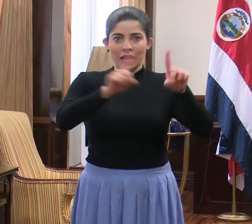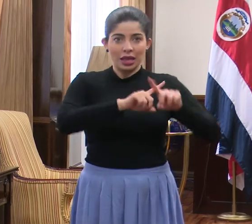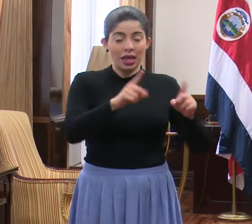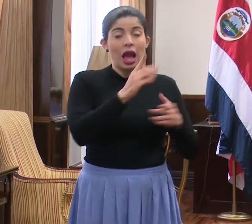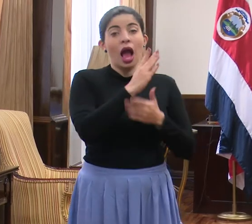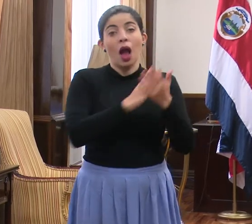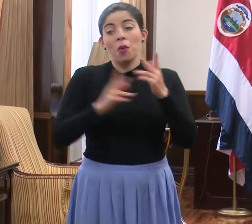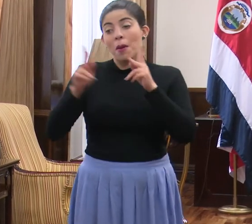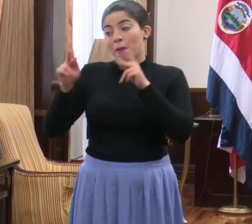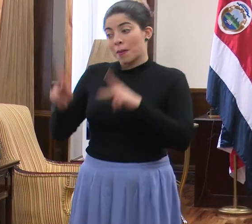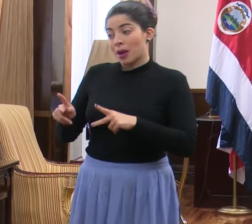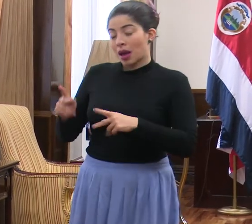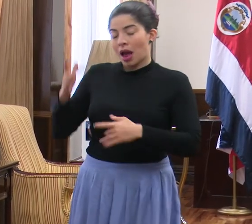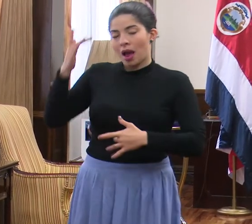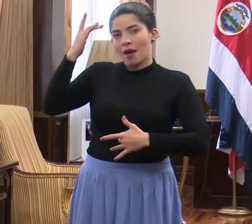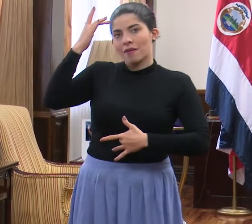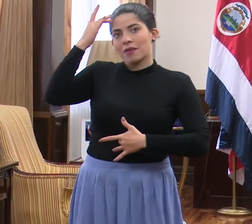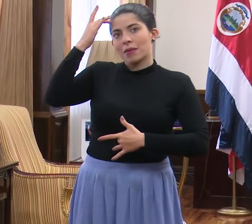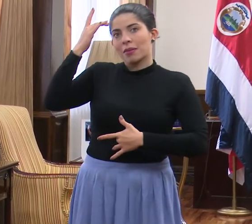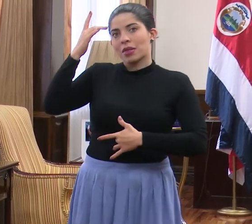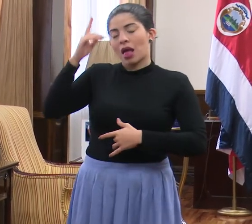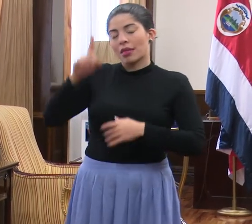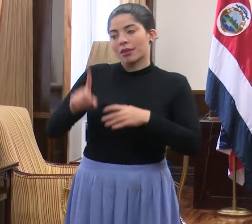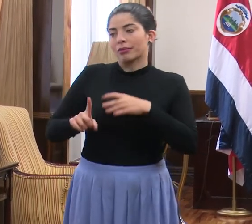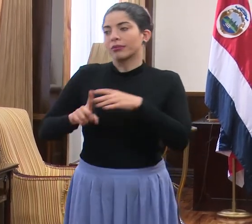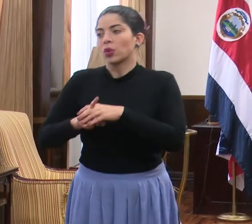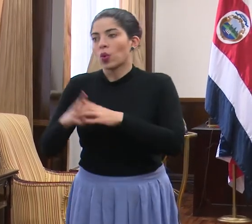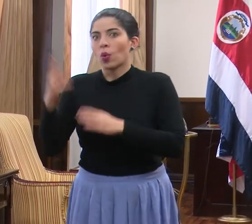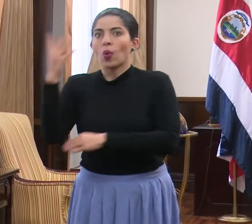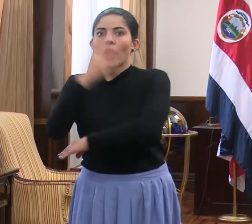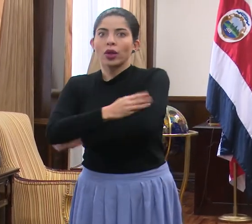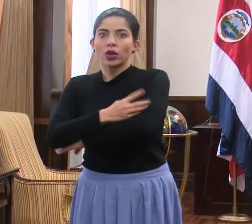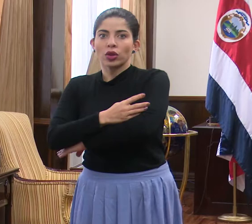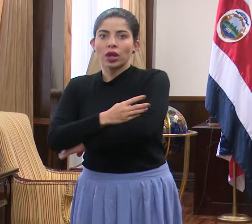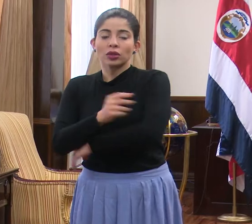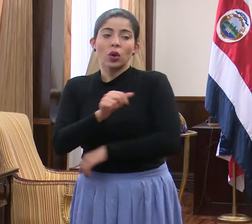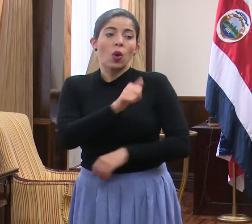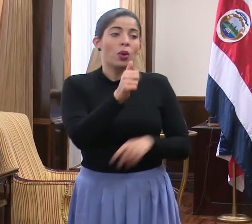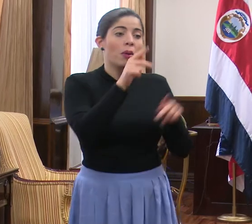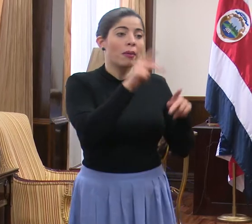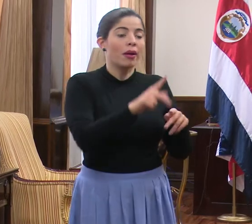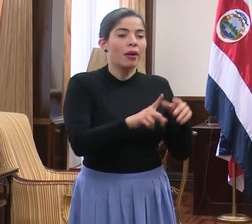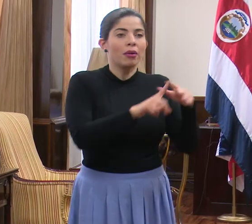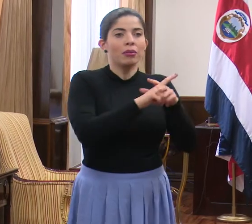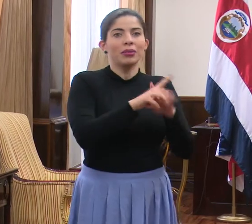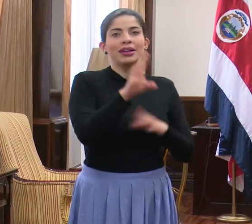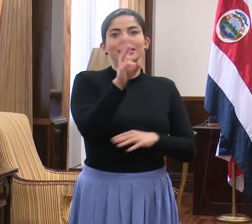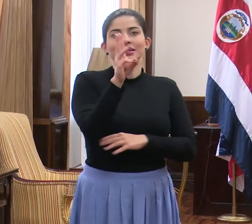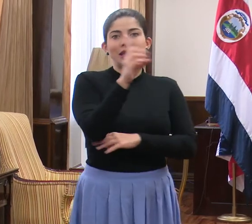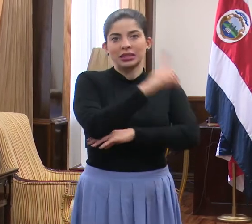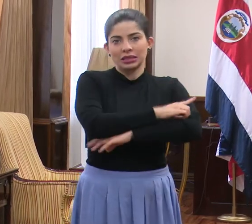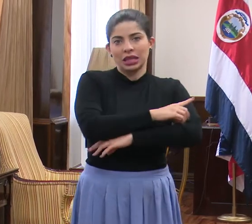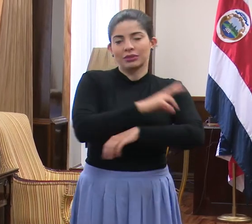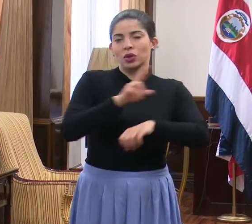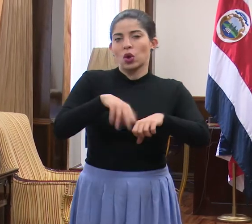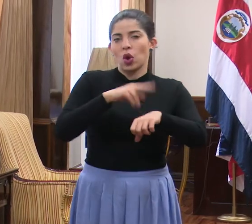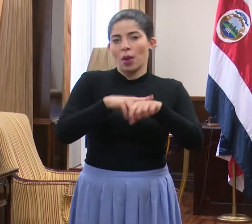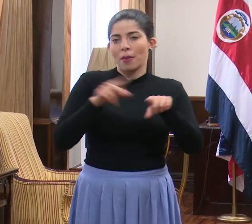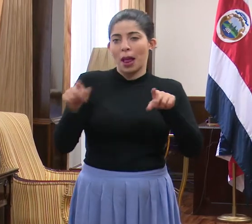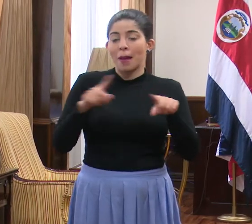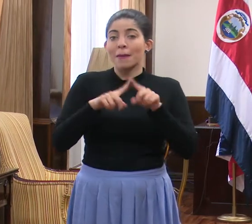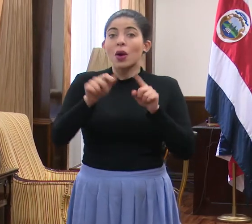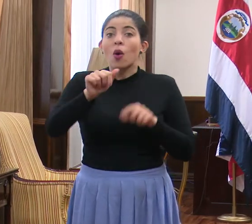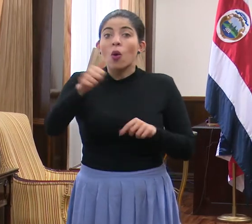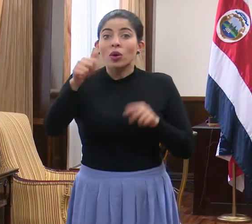la enfermedad se desarrolla en cuatro días, en otras en seis. Eso es lo más típico. Pero en otras